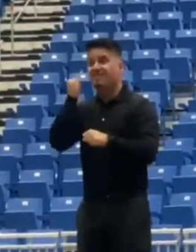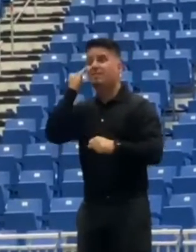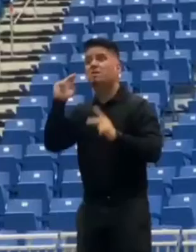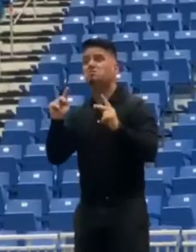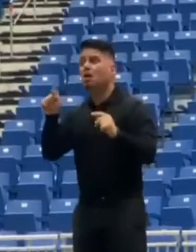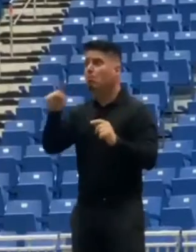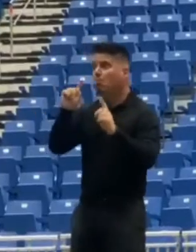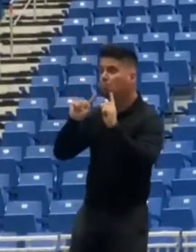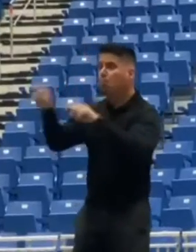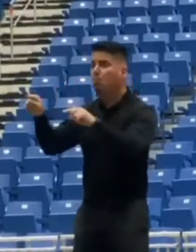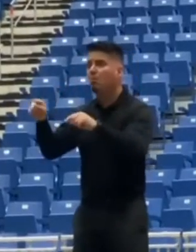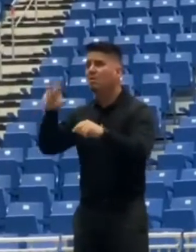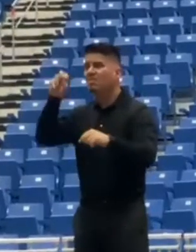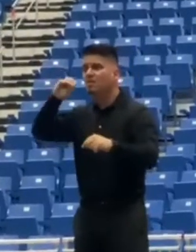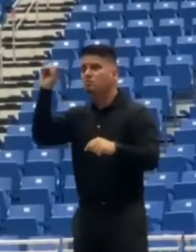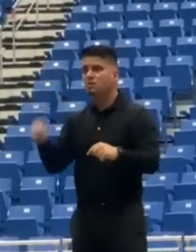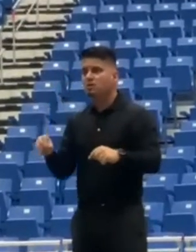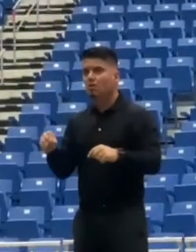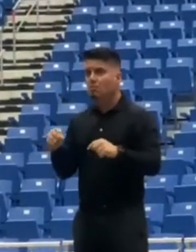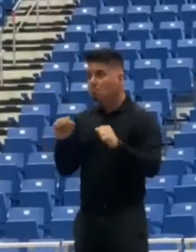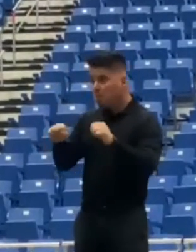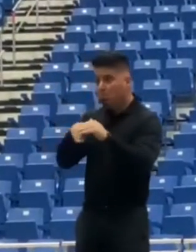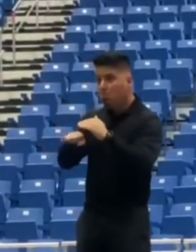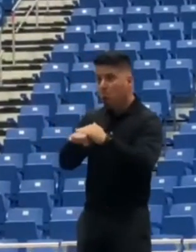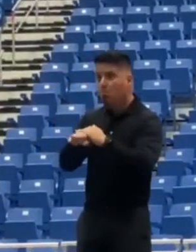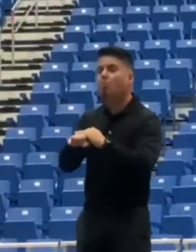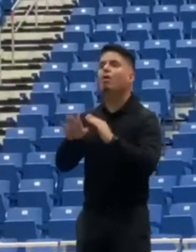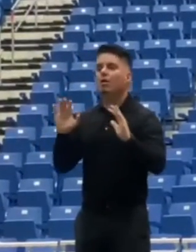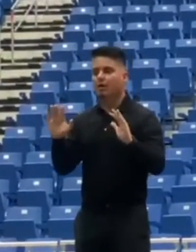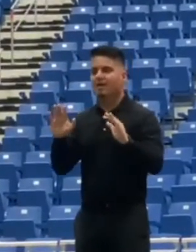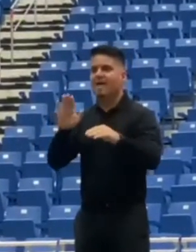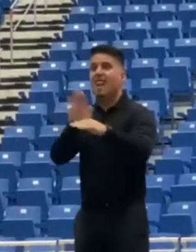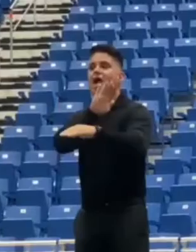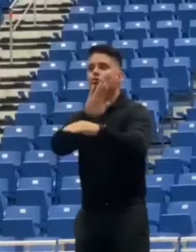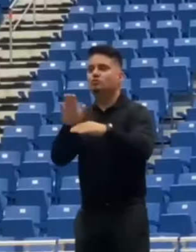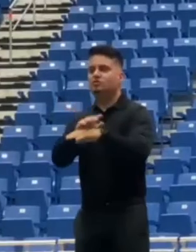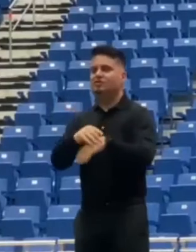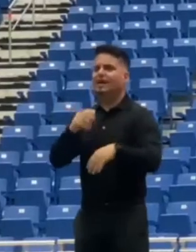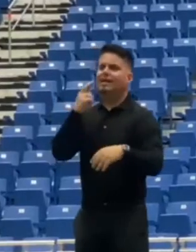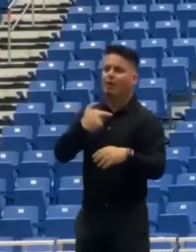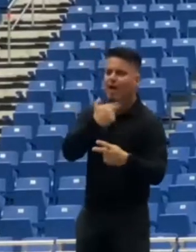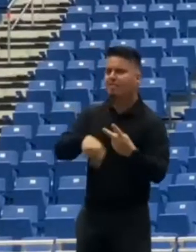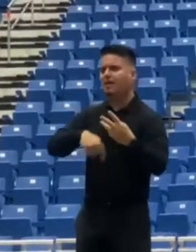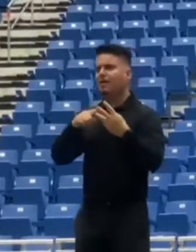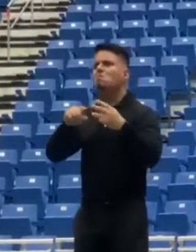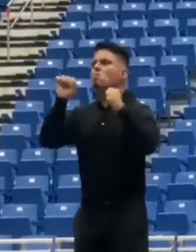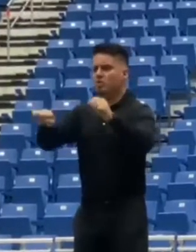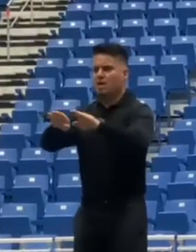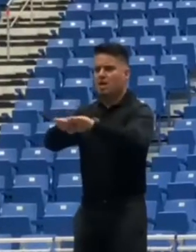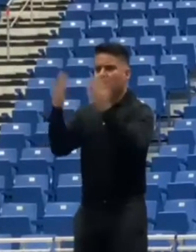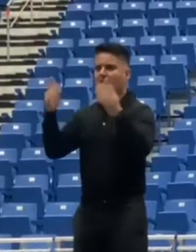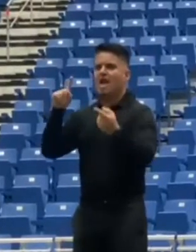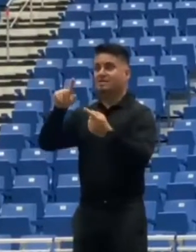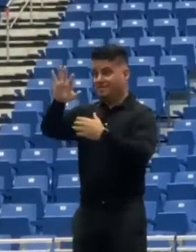establecimientos comerciales, incluyendo los restaurantes, podrán operar desde las 5 de la mañana hasta las